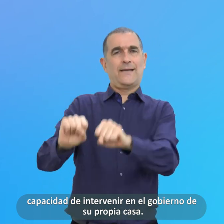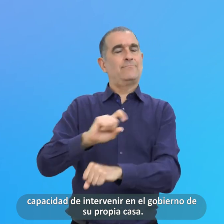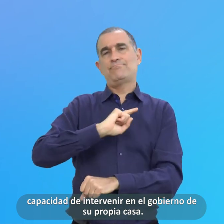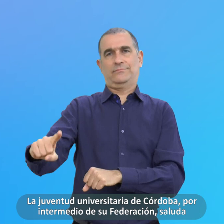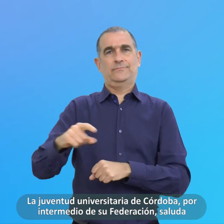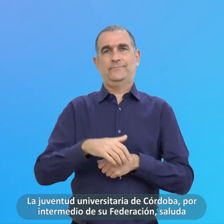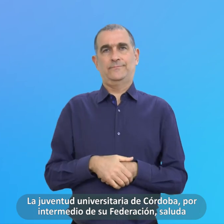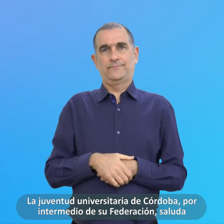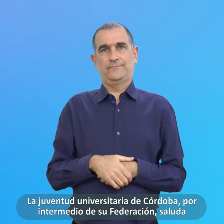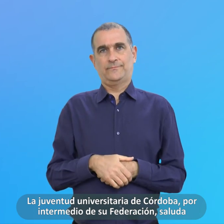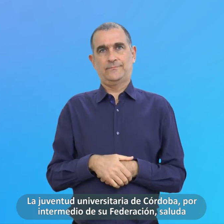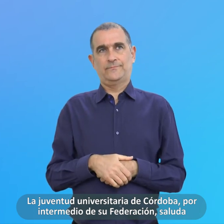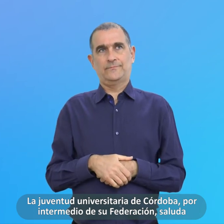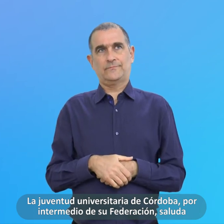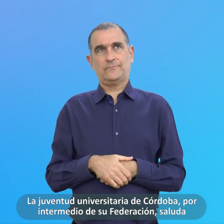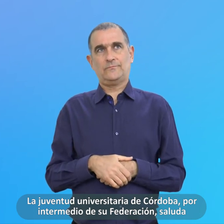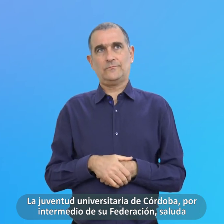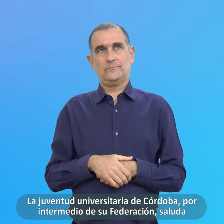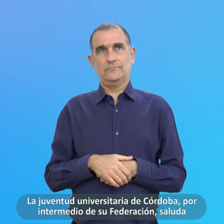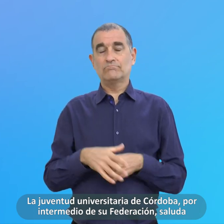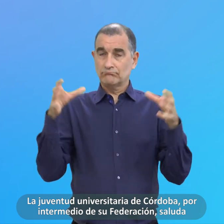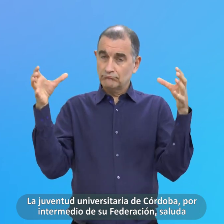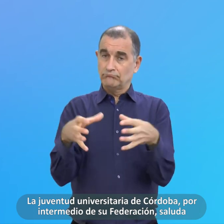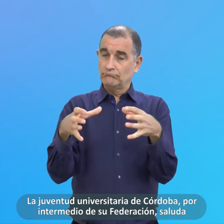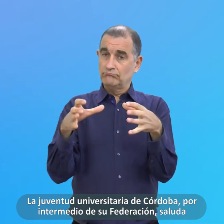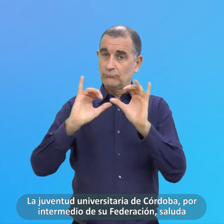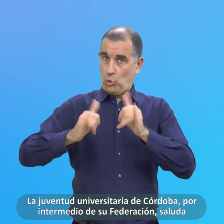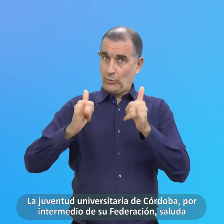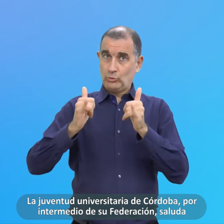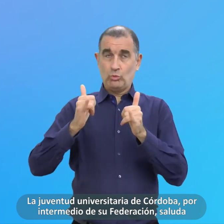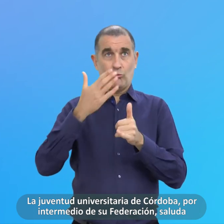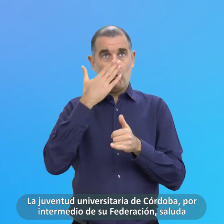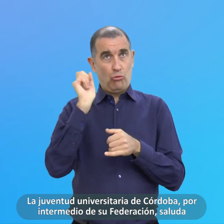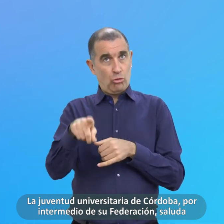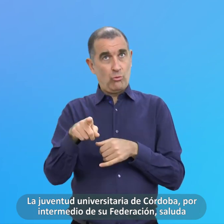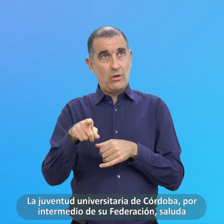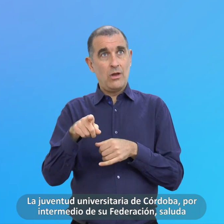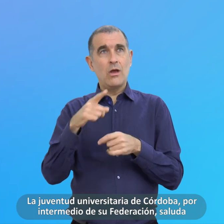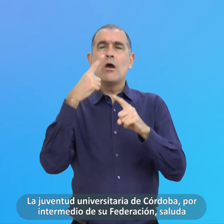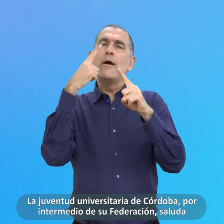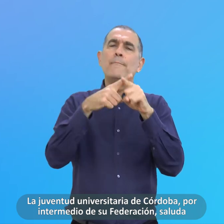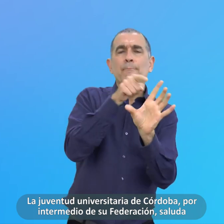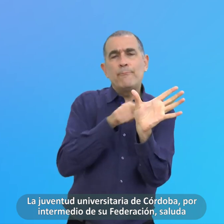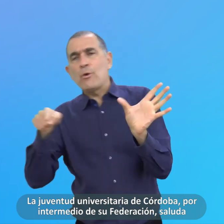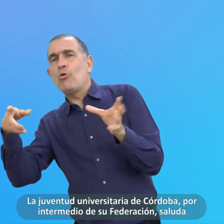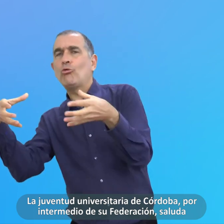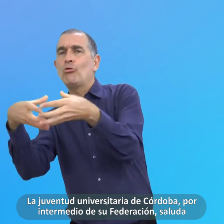El Gobierno De Su Propia Casa La Juventud Universitaria De Córdoba